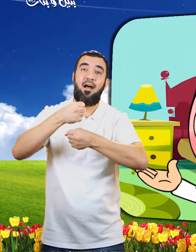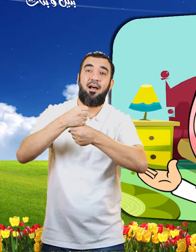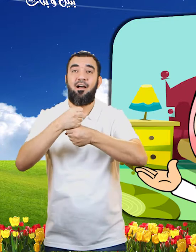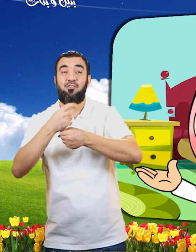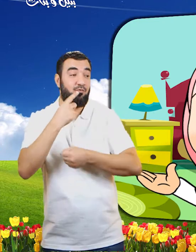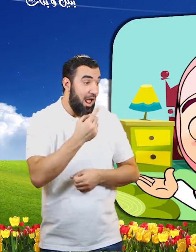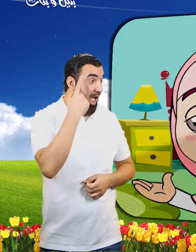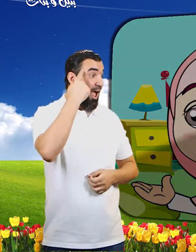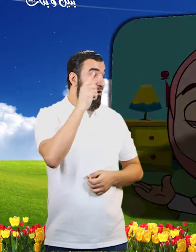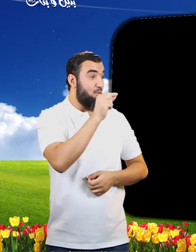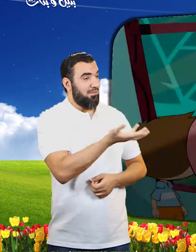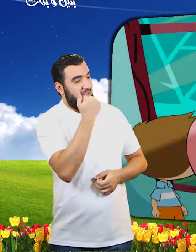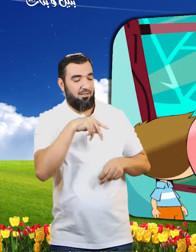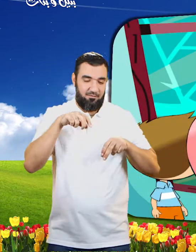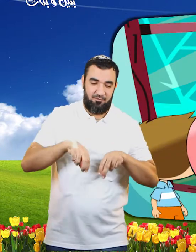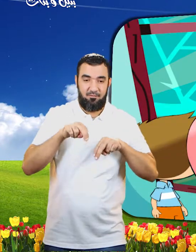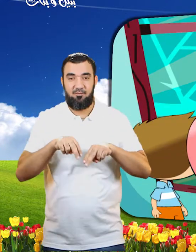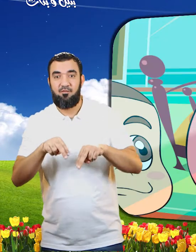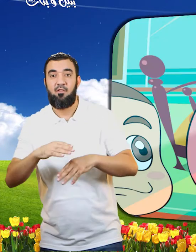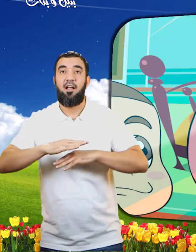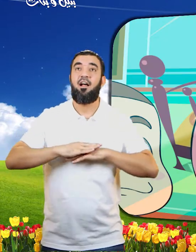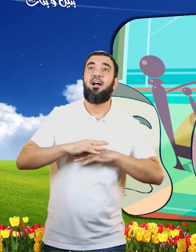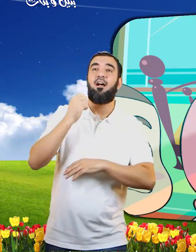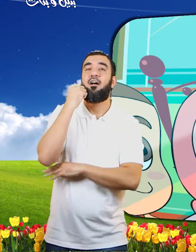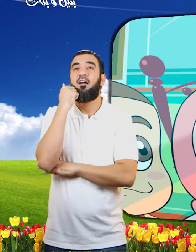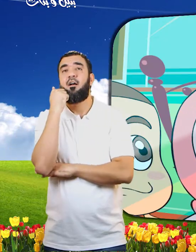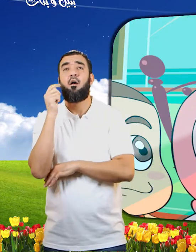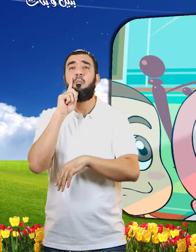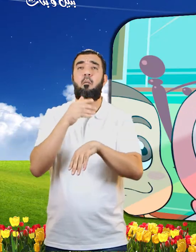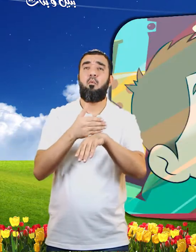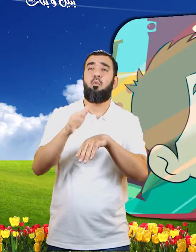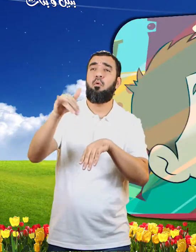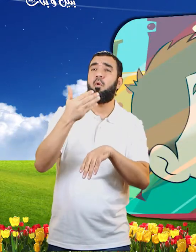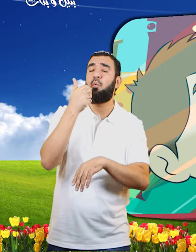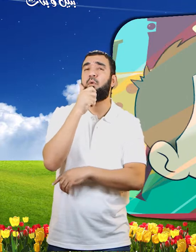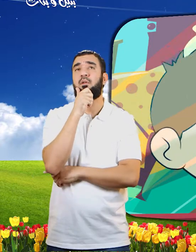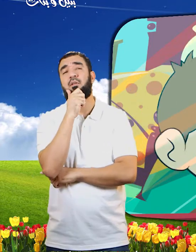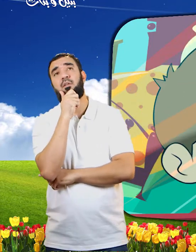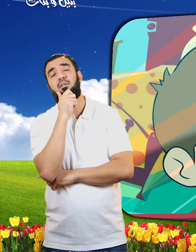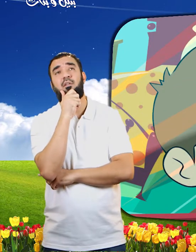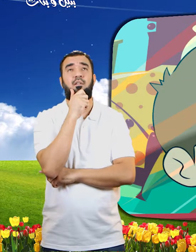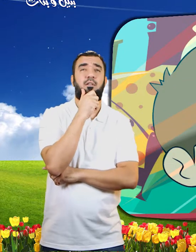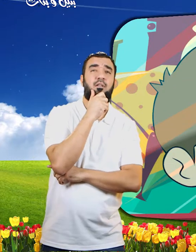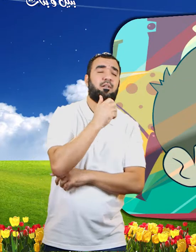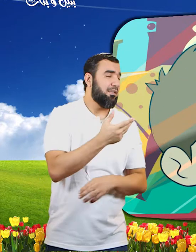بنا لم تأتي لننتظر قليلا